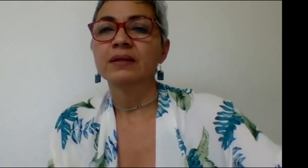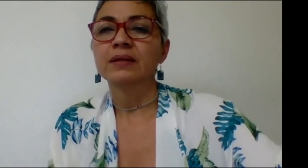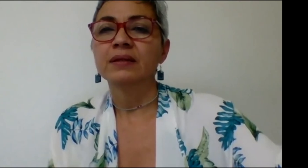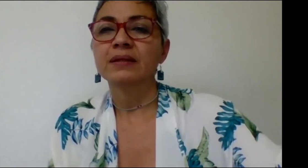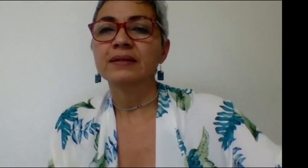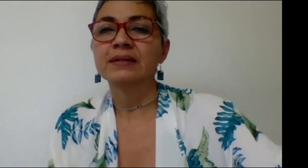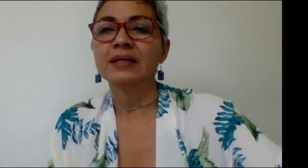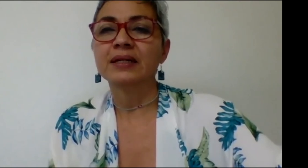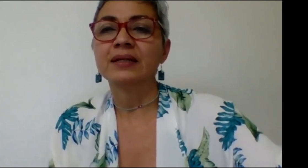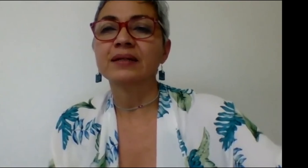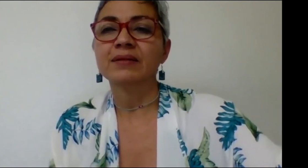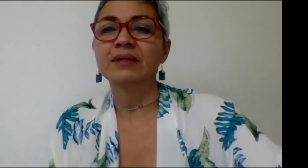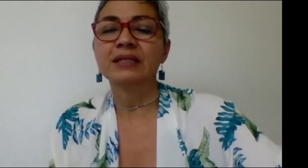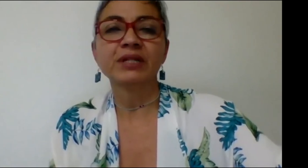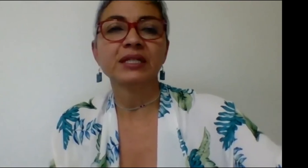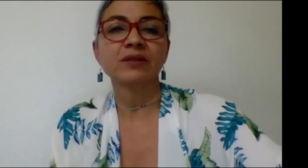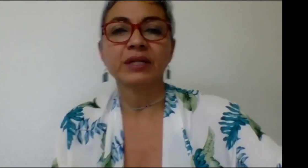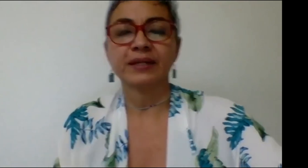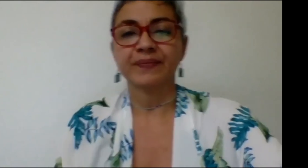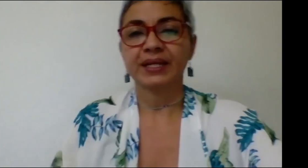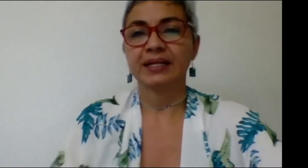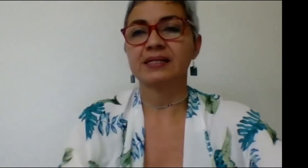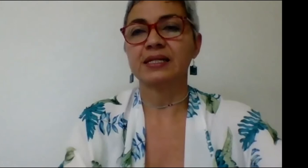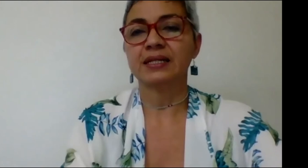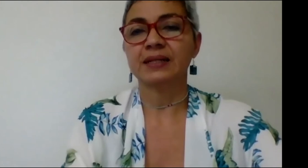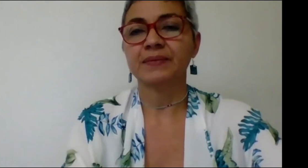se está está fallando la la señal